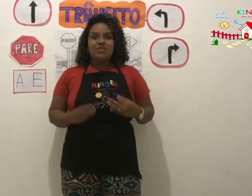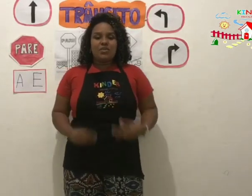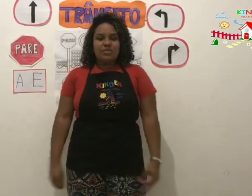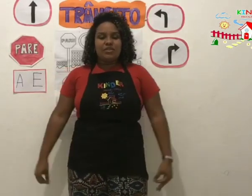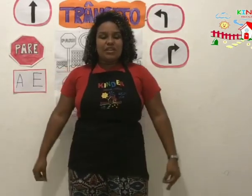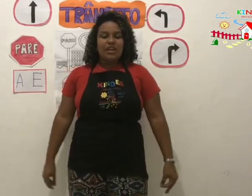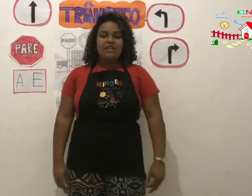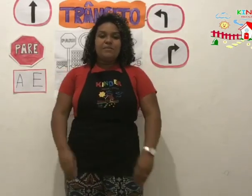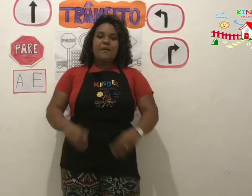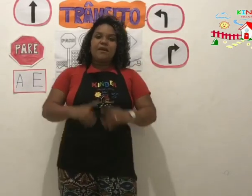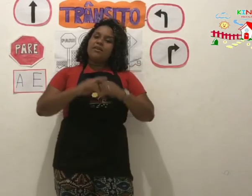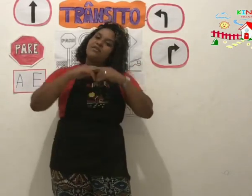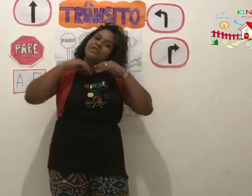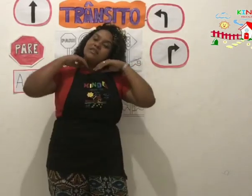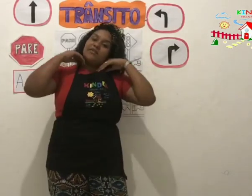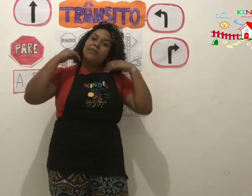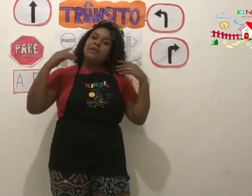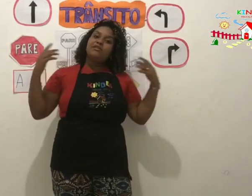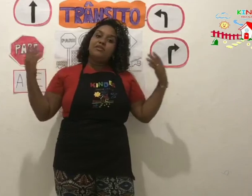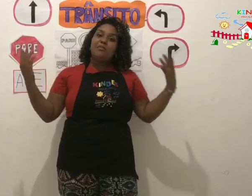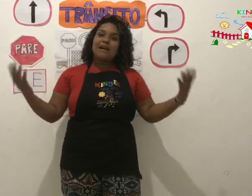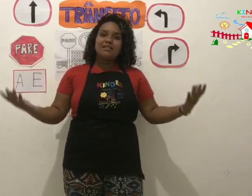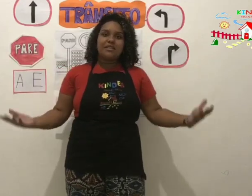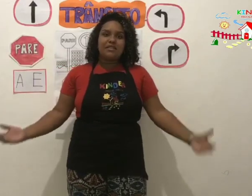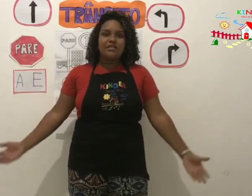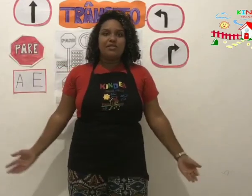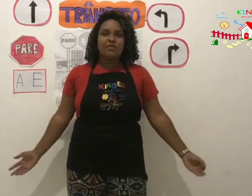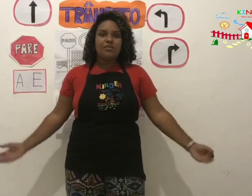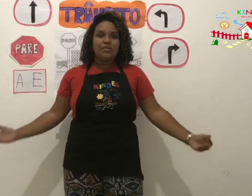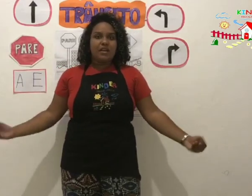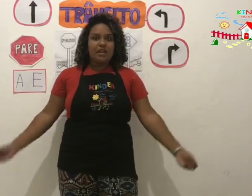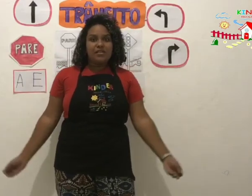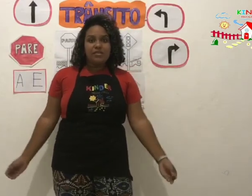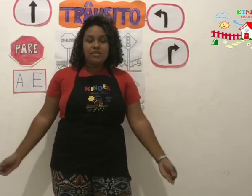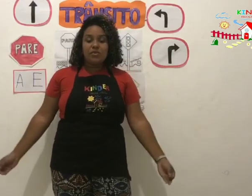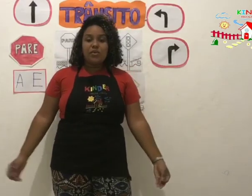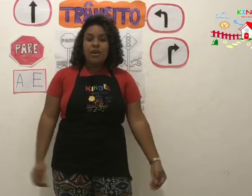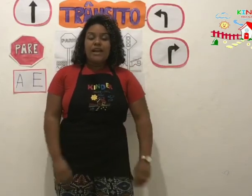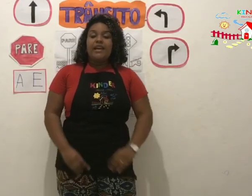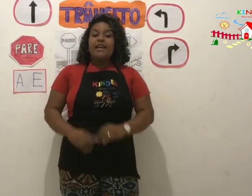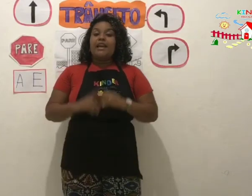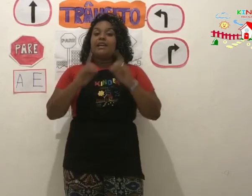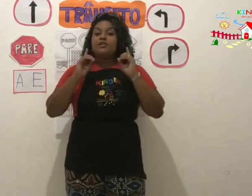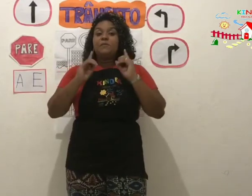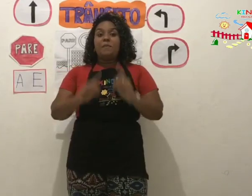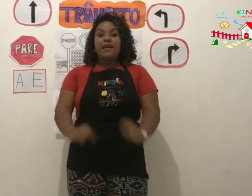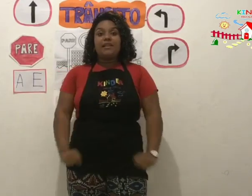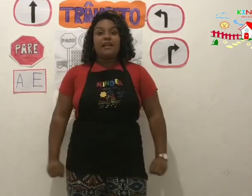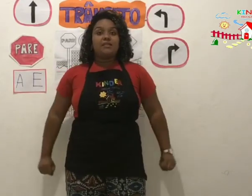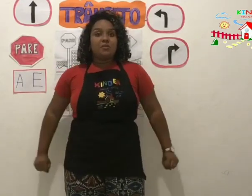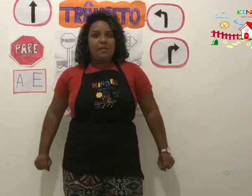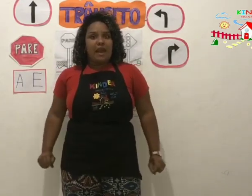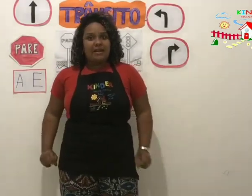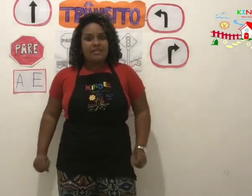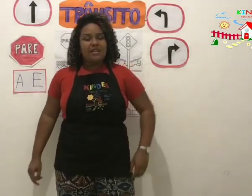hoje. Espero que vocês tenham aprendido bastante sobre o trânsito. Respeitem as placas,